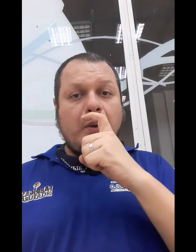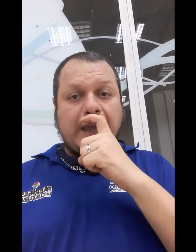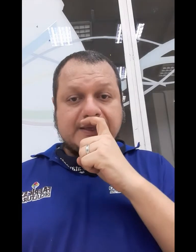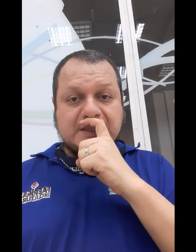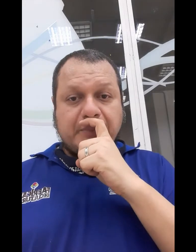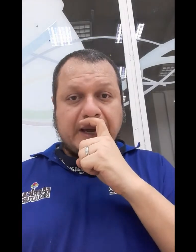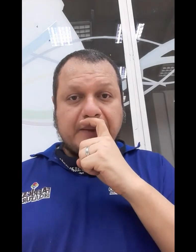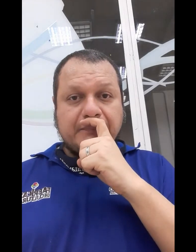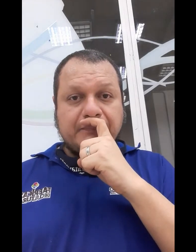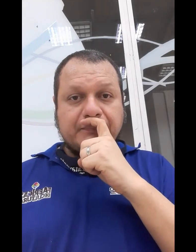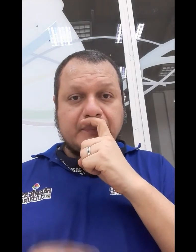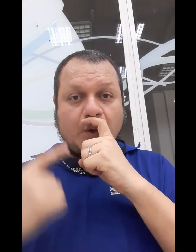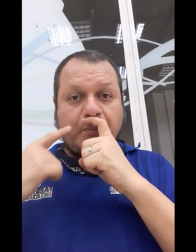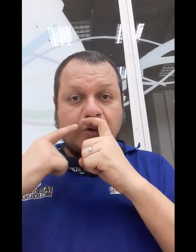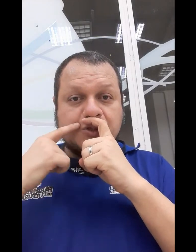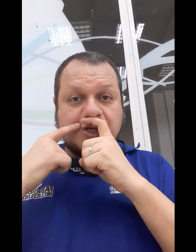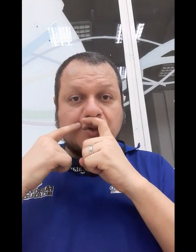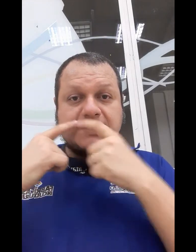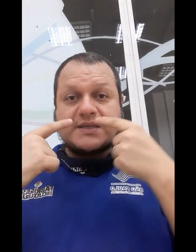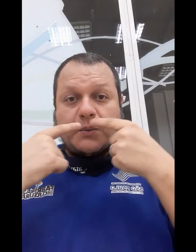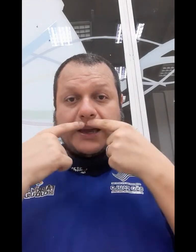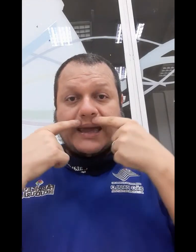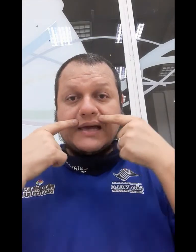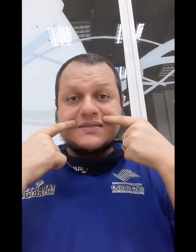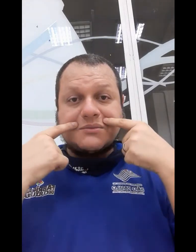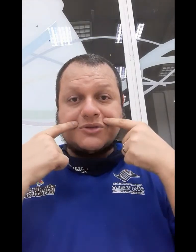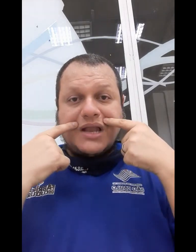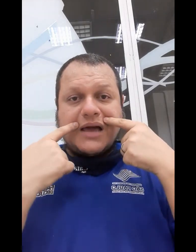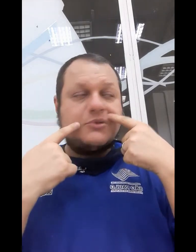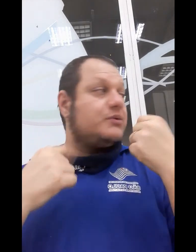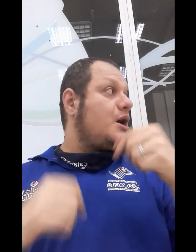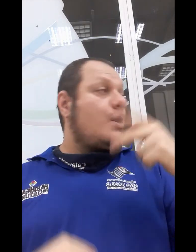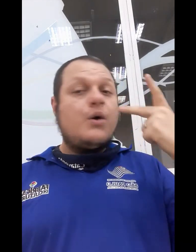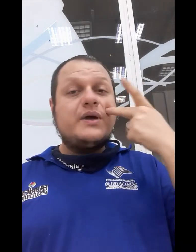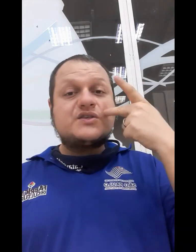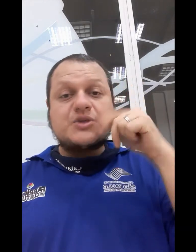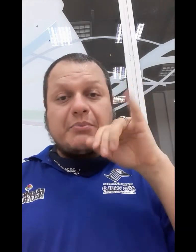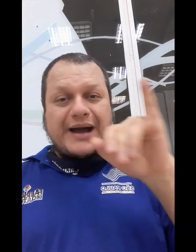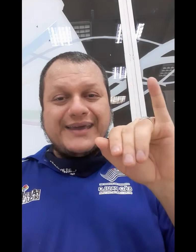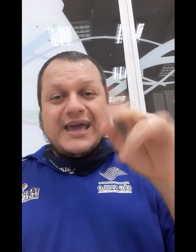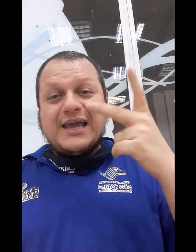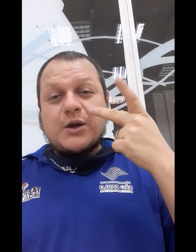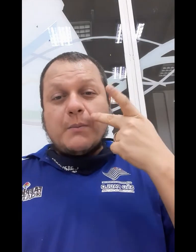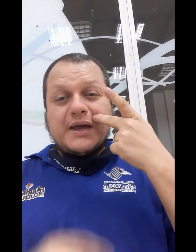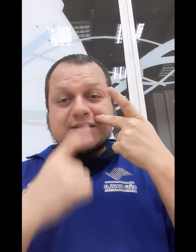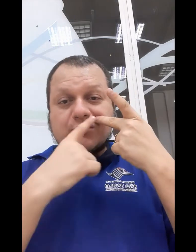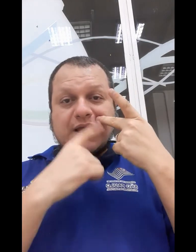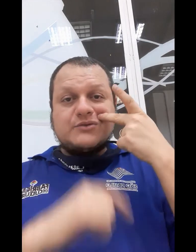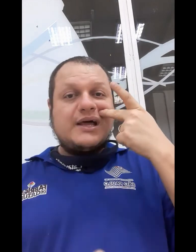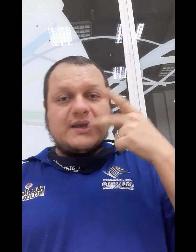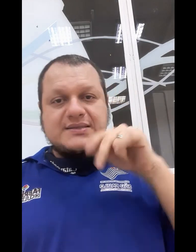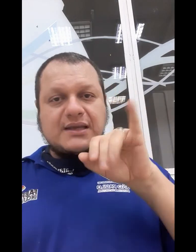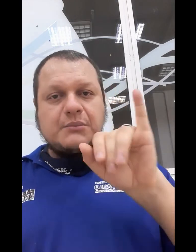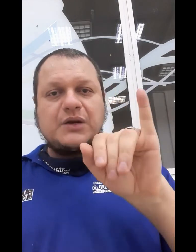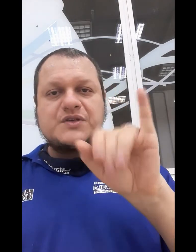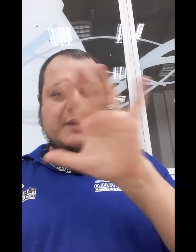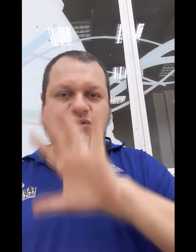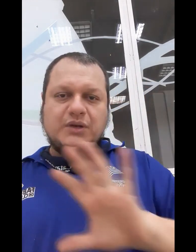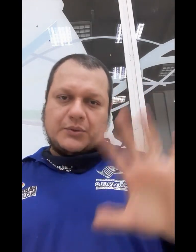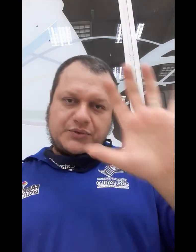esse pai. O ponto de articulação é acima do lábio, ou este pai. Ele começa do lado do nariz e termina no espaço neutro,